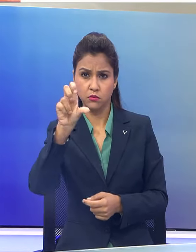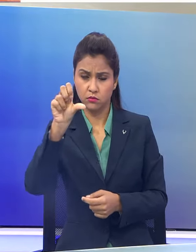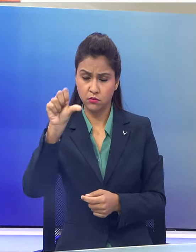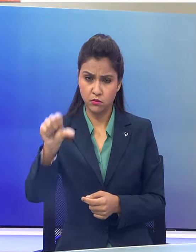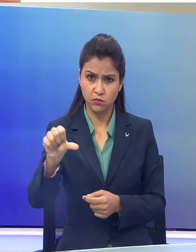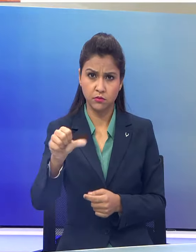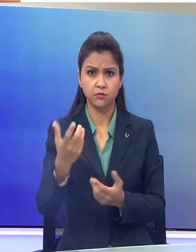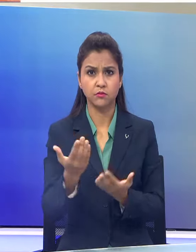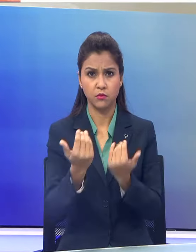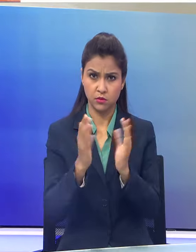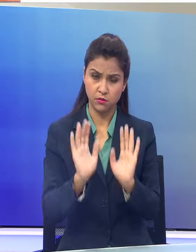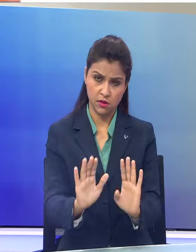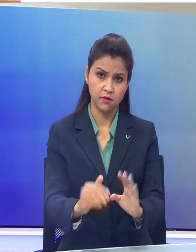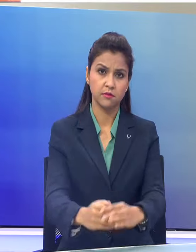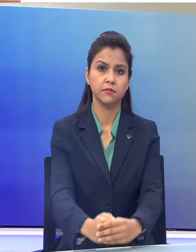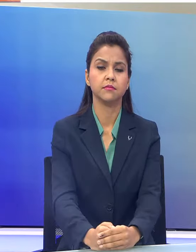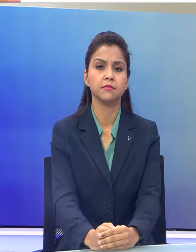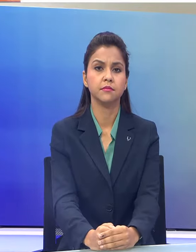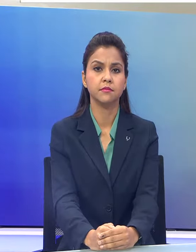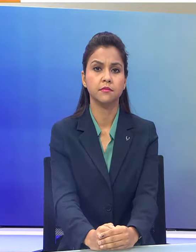भी संपर किया जा सकता है